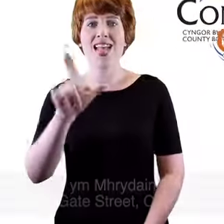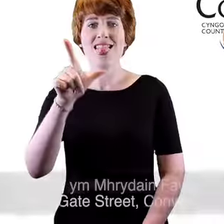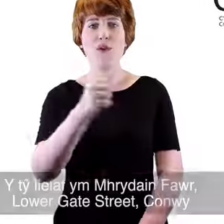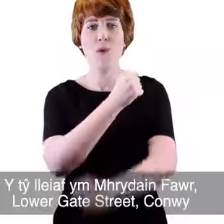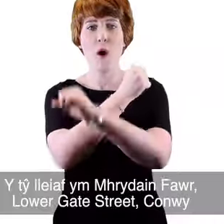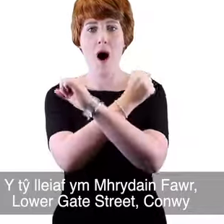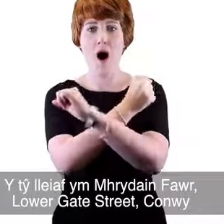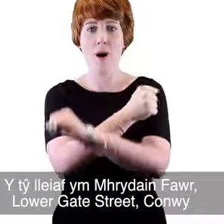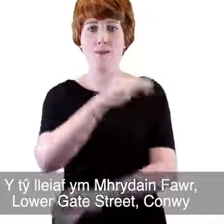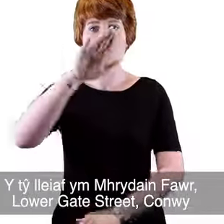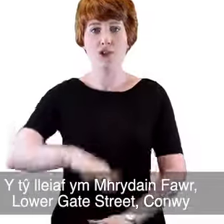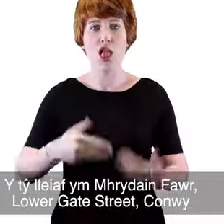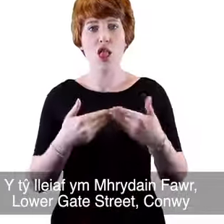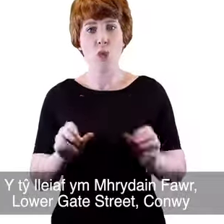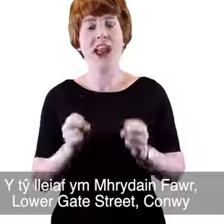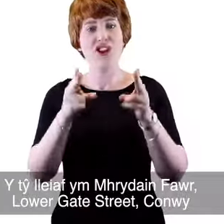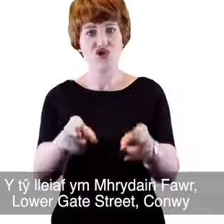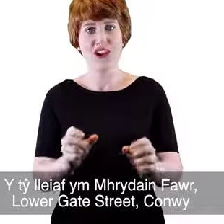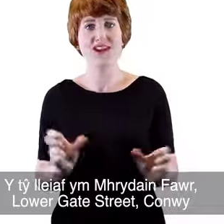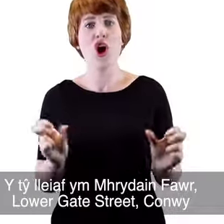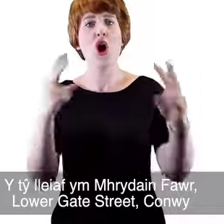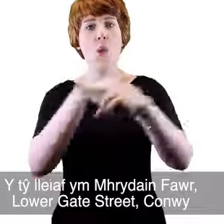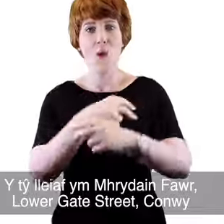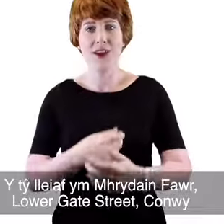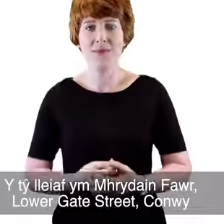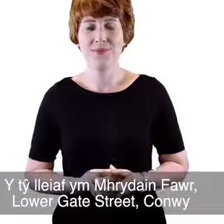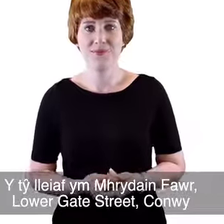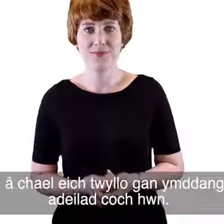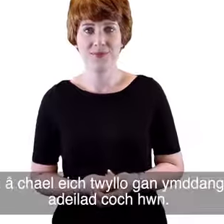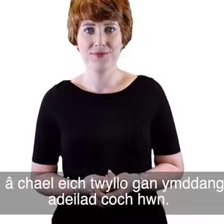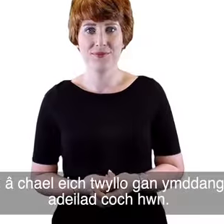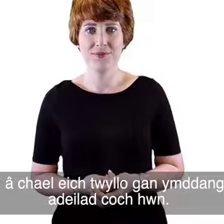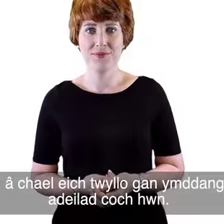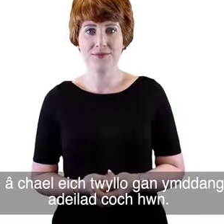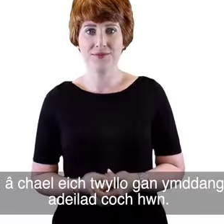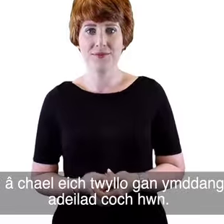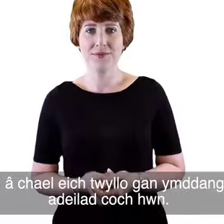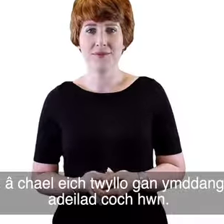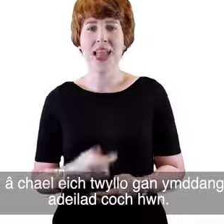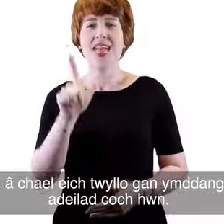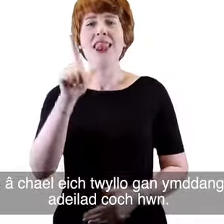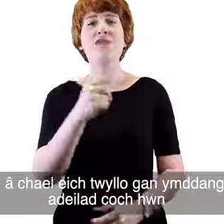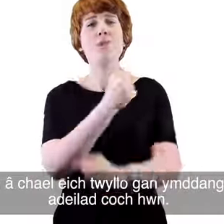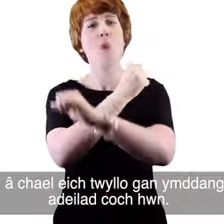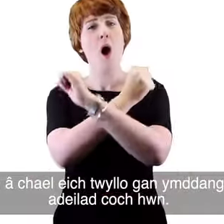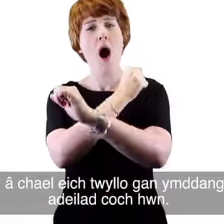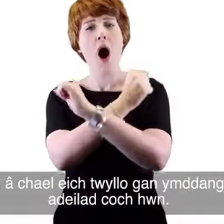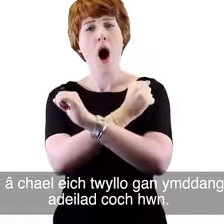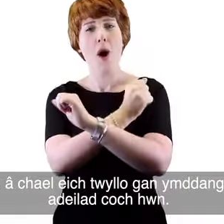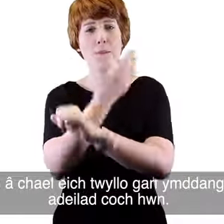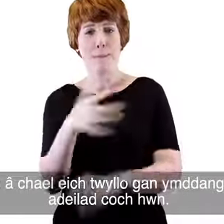Y tyll eiaf ymrydain fawr, Lowegate Street, Conway. Peidiwch â cael eich twillio gan ymddangnosiad yr adeilad